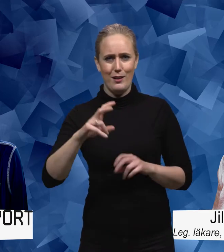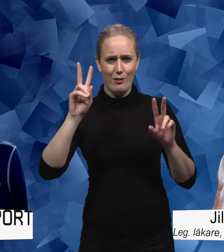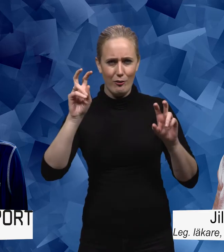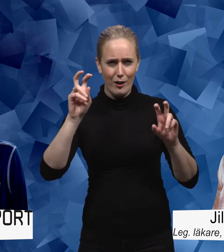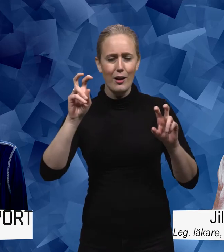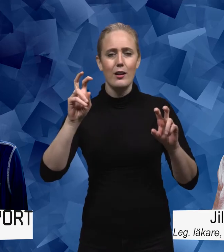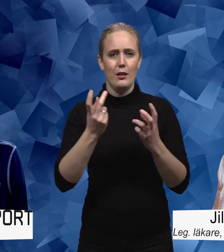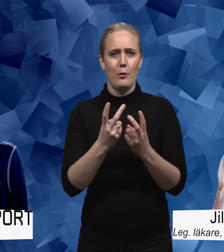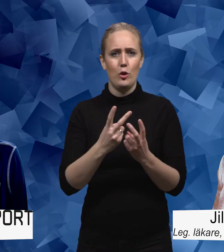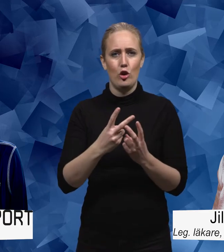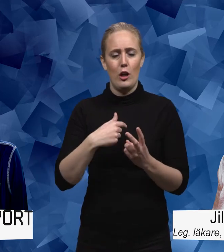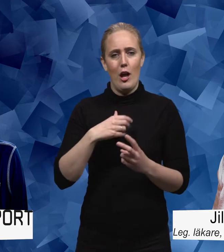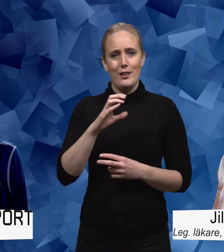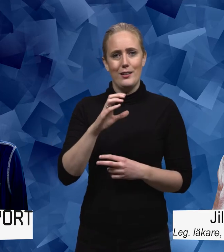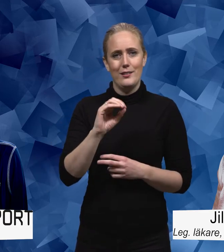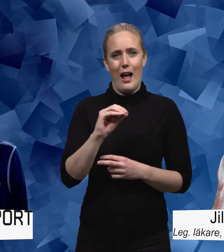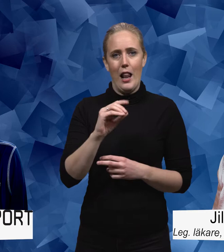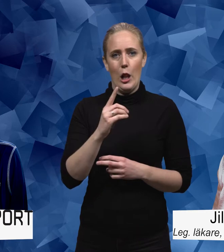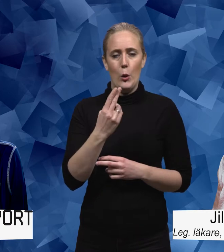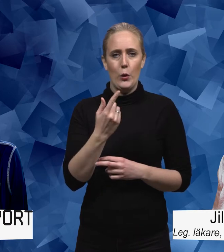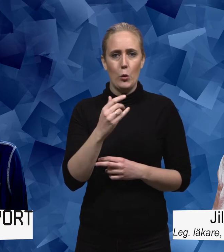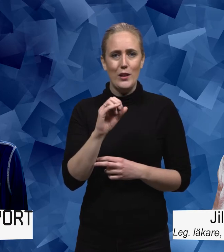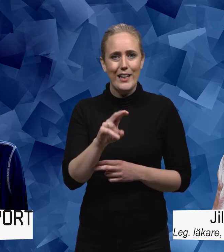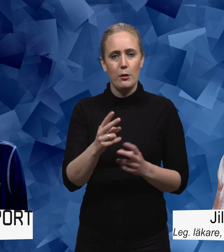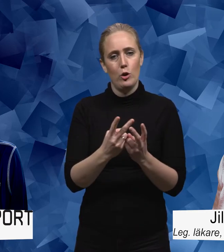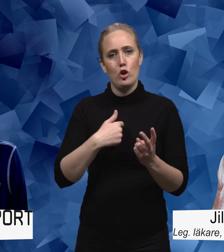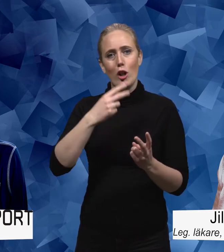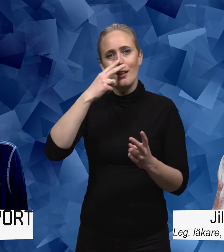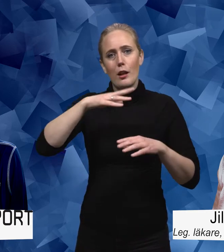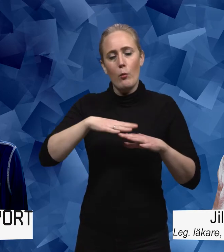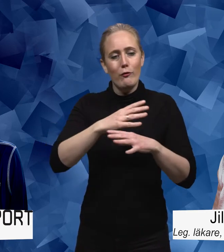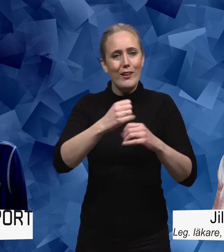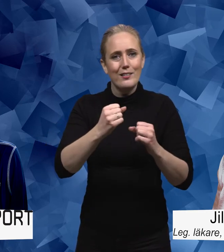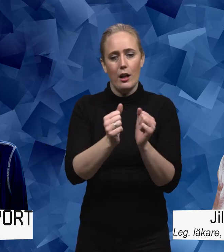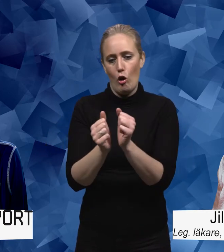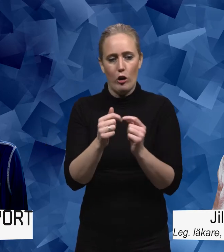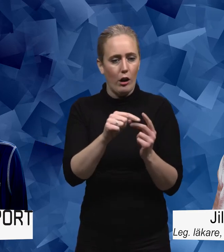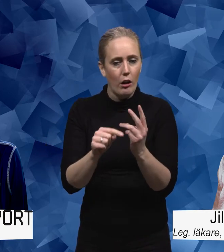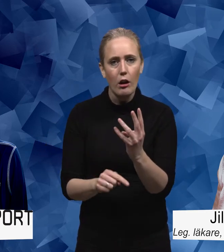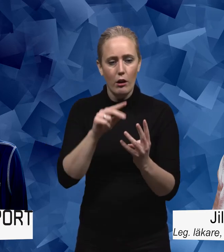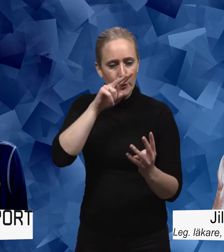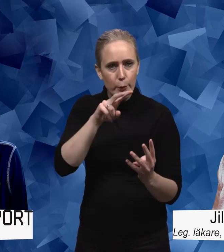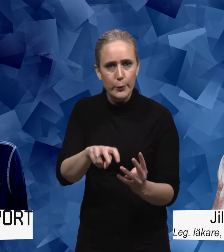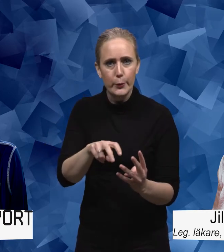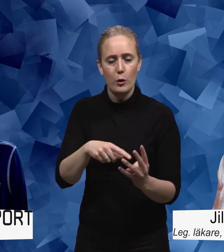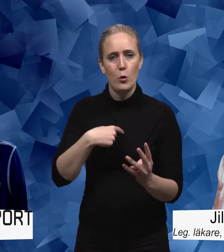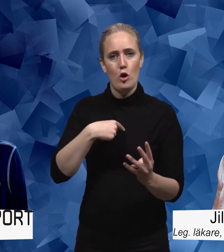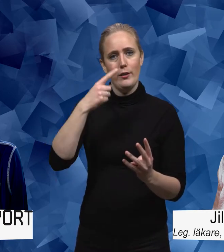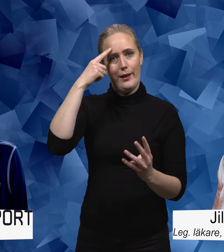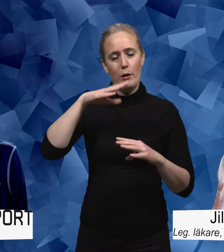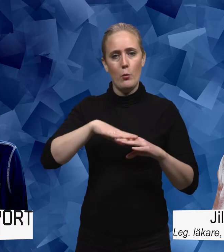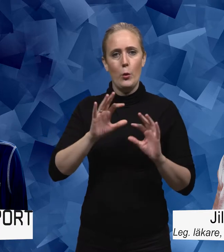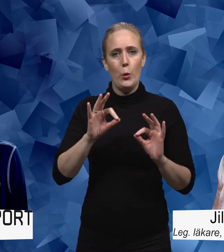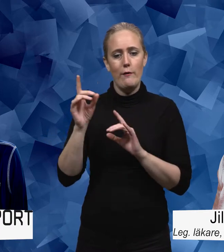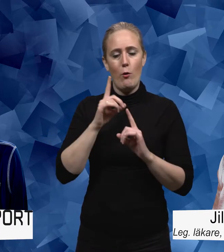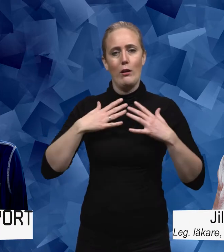Det som också kallas för att vara salutogen, att titta på friska saker och bryr sig mer om folkhälsa och hur